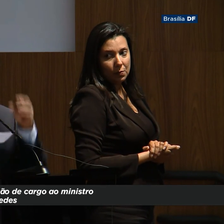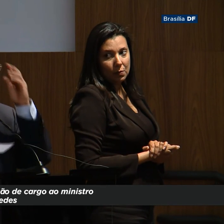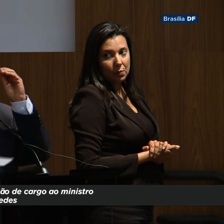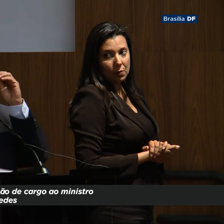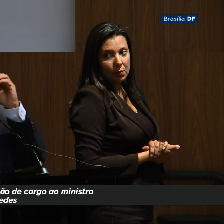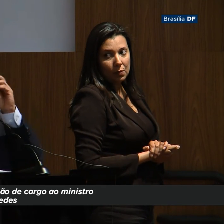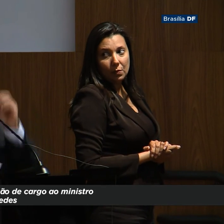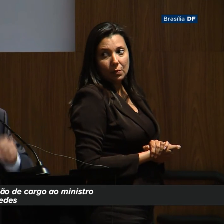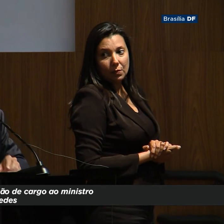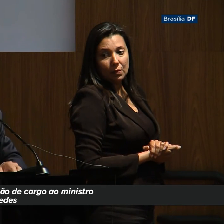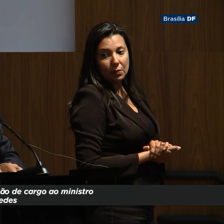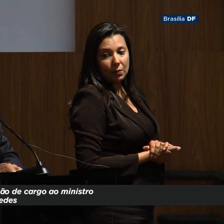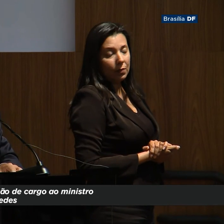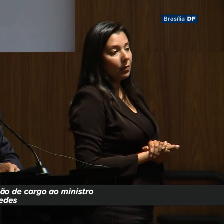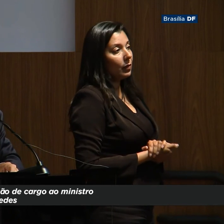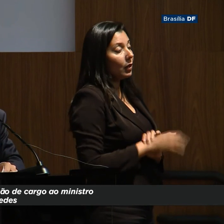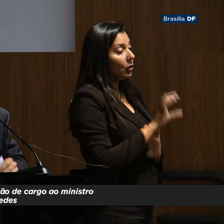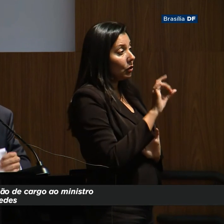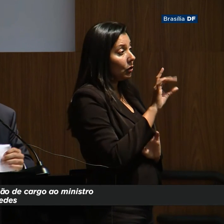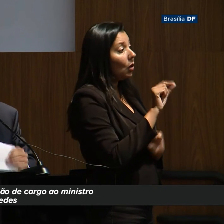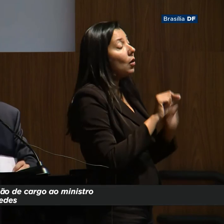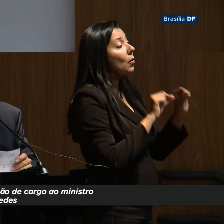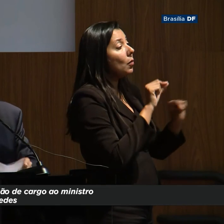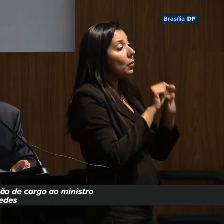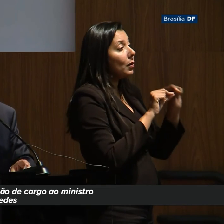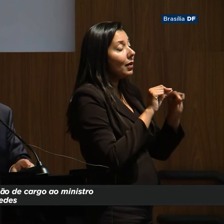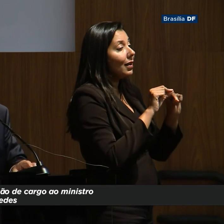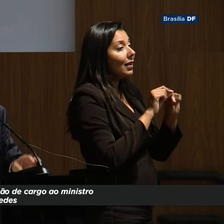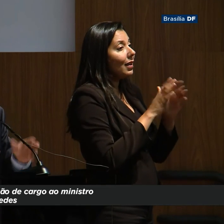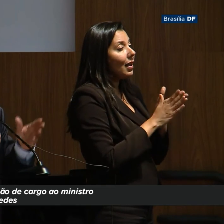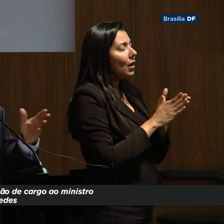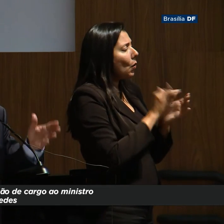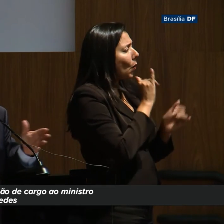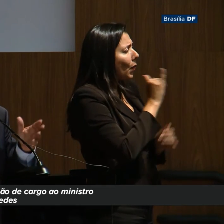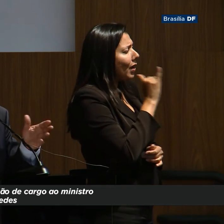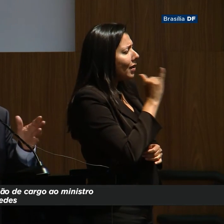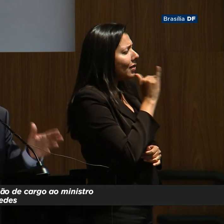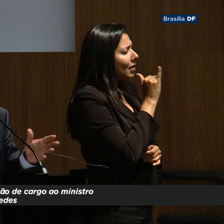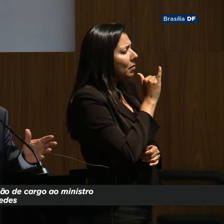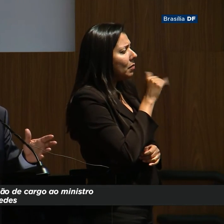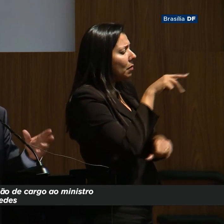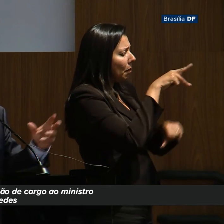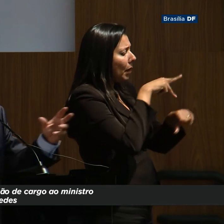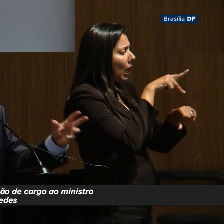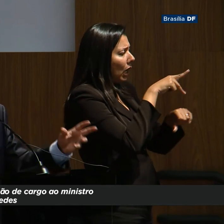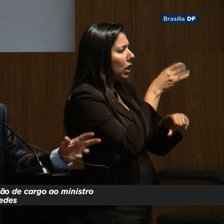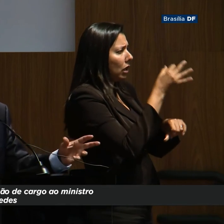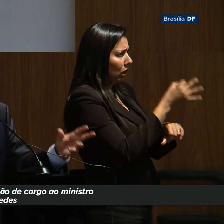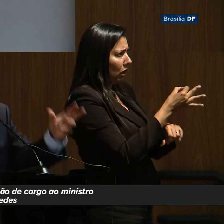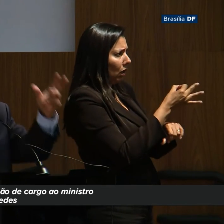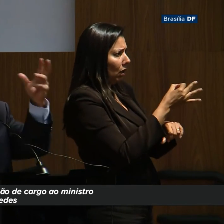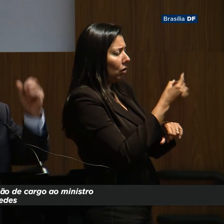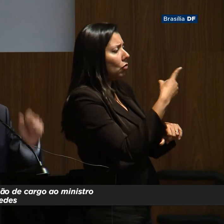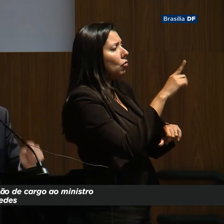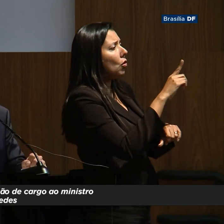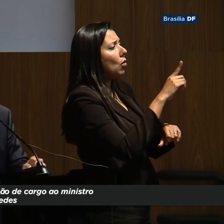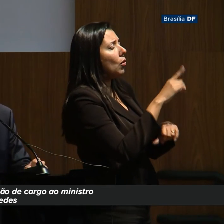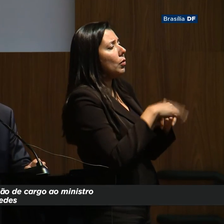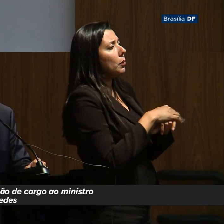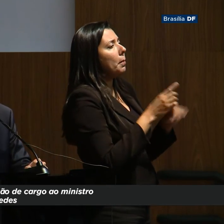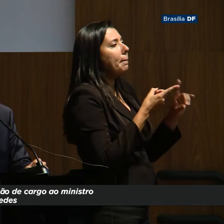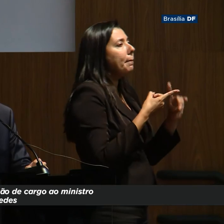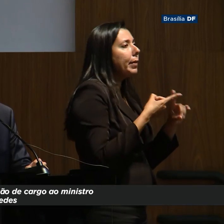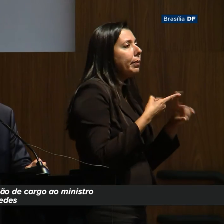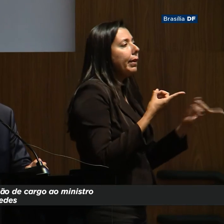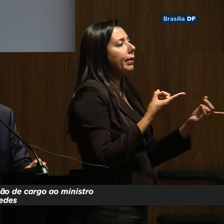que era só o seguinte, eu estava dando os exemplos dos países que deram certo, então foi o pacto